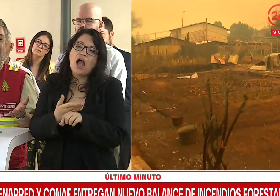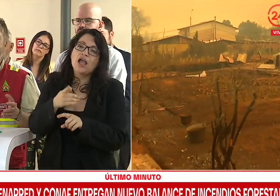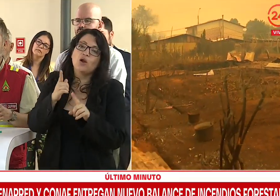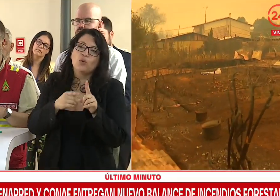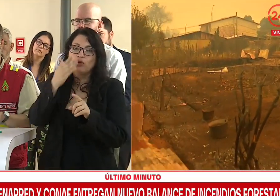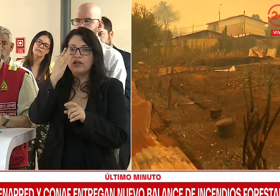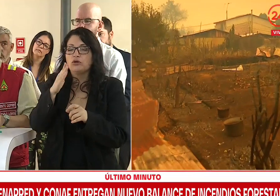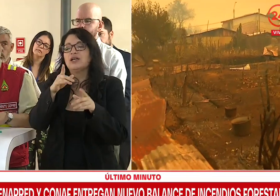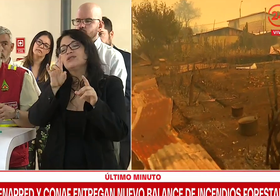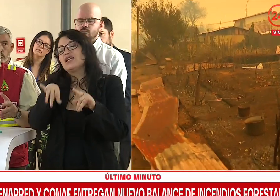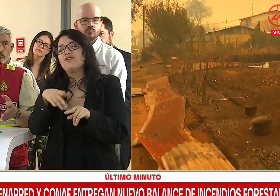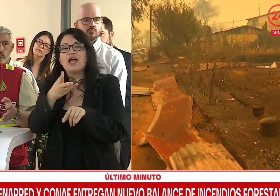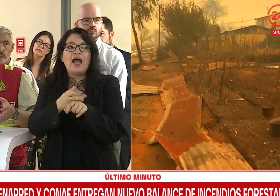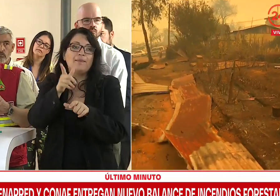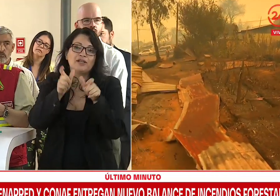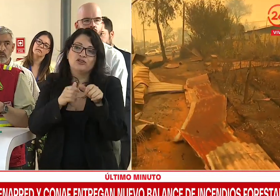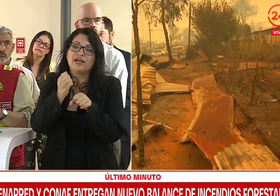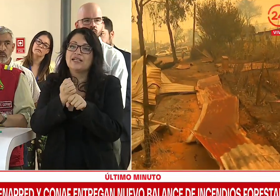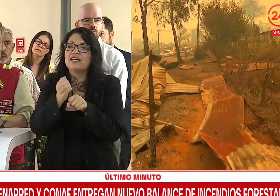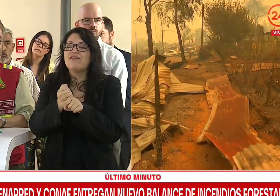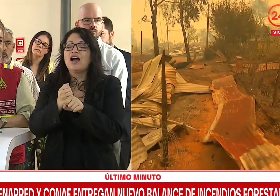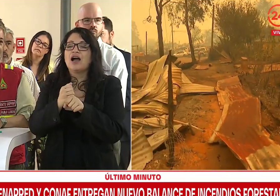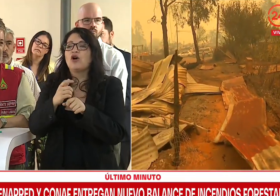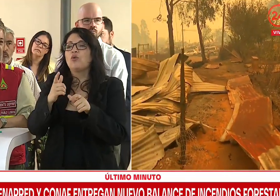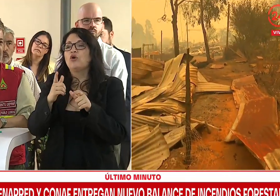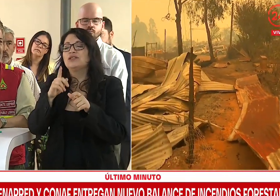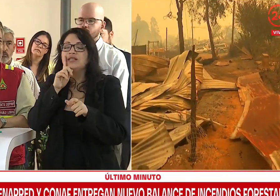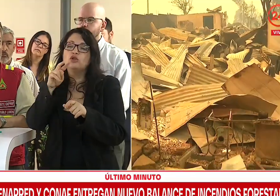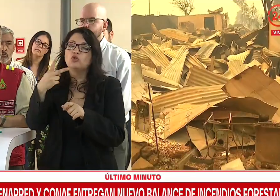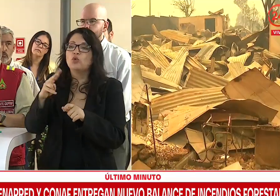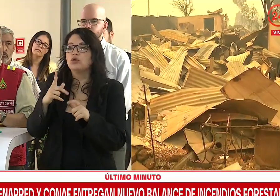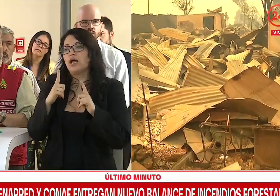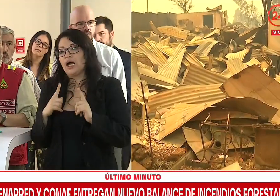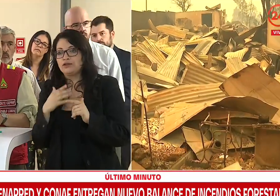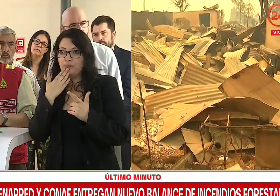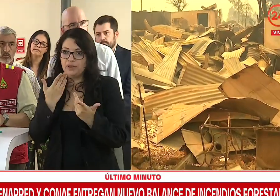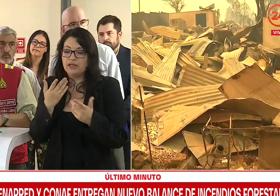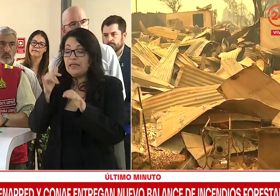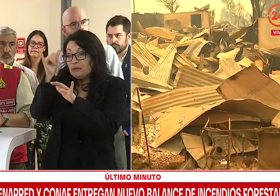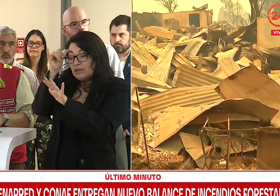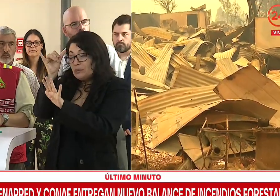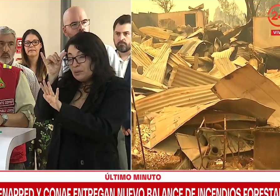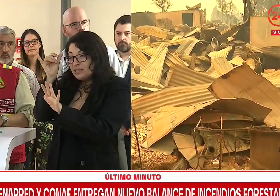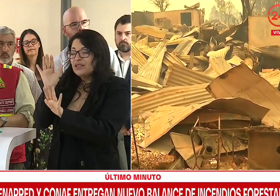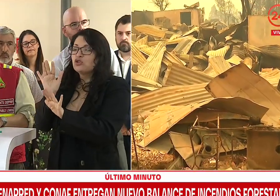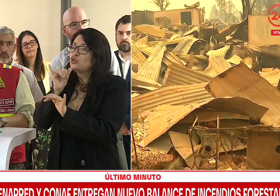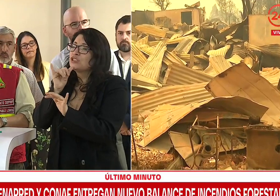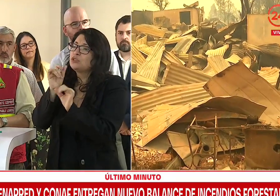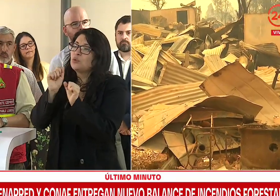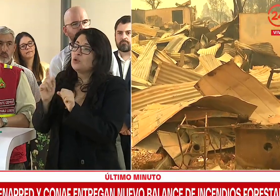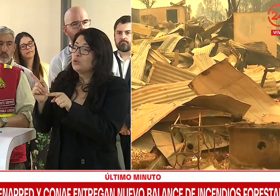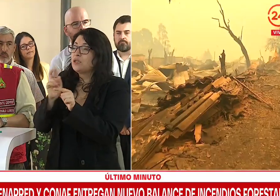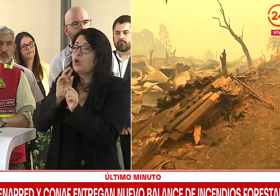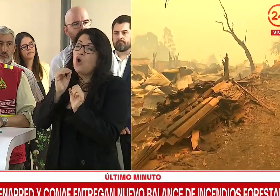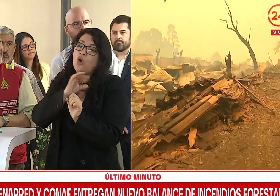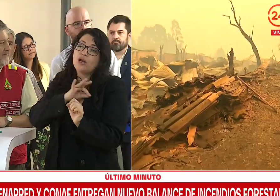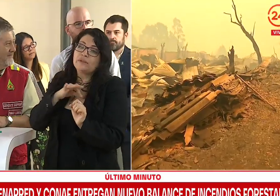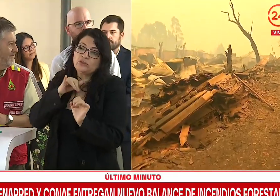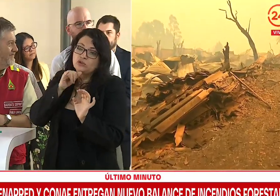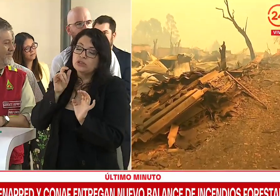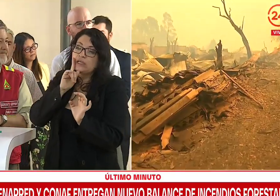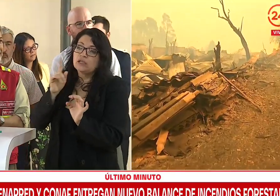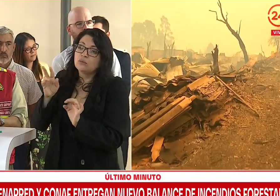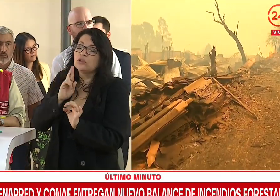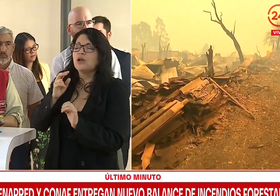todos tienen descansos, trabajan 10x4, eso. Muchas gracias. Disculpa, no sé si me puede contestar usted o la Ministra.